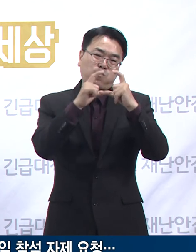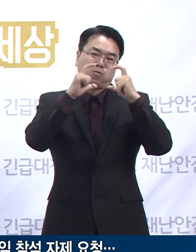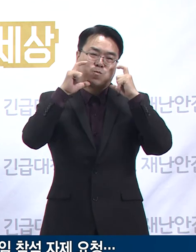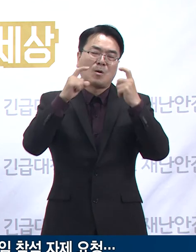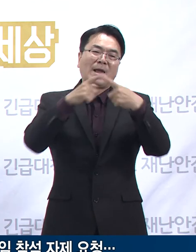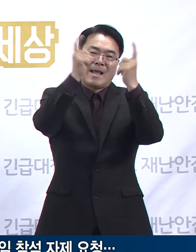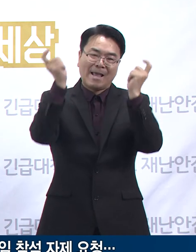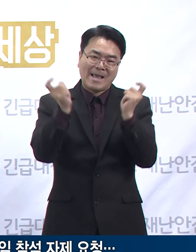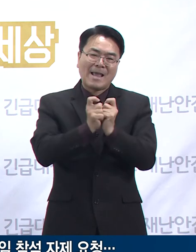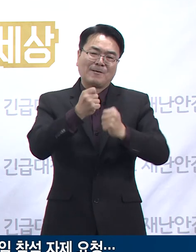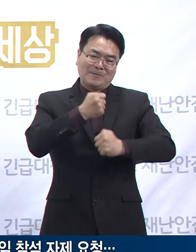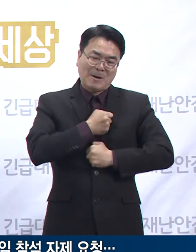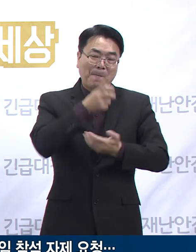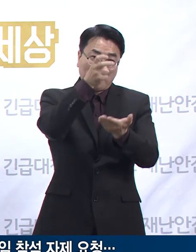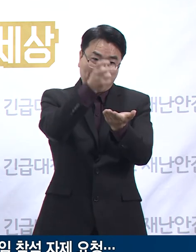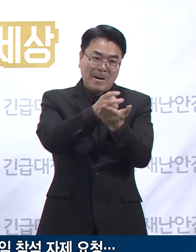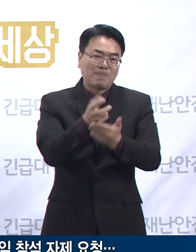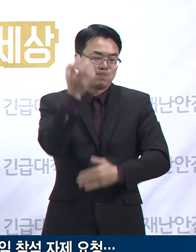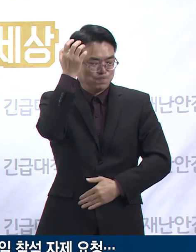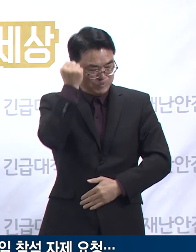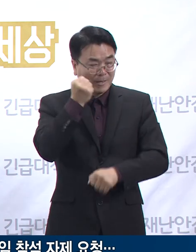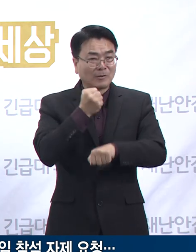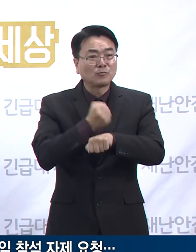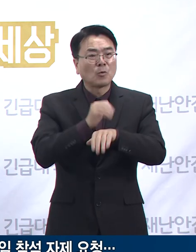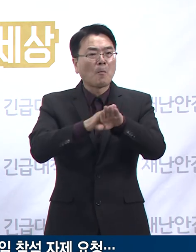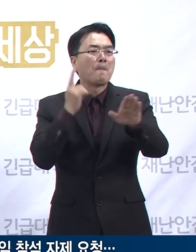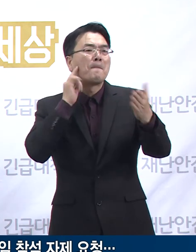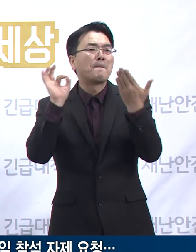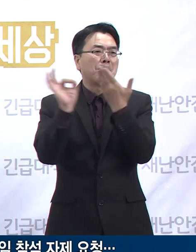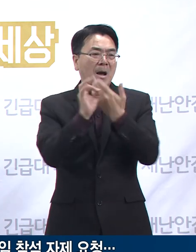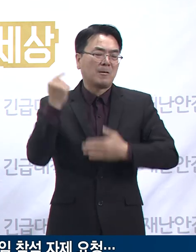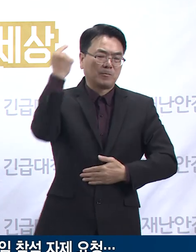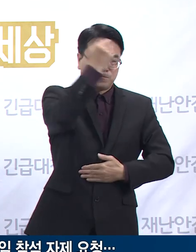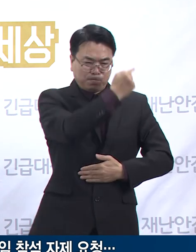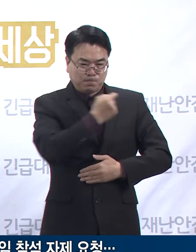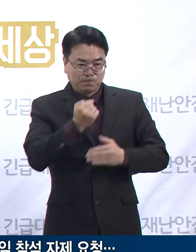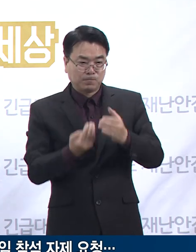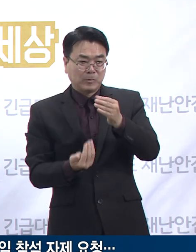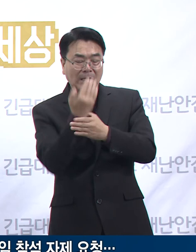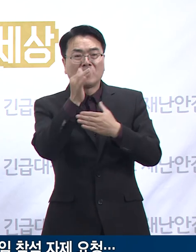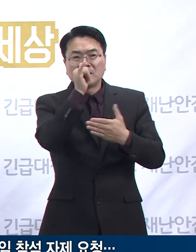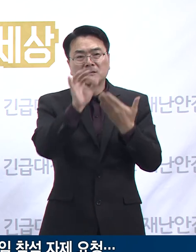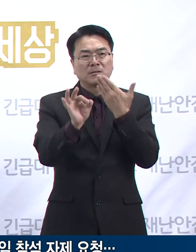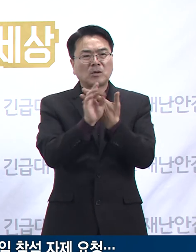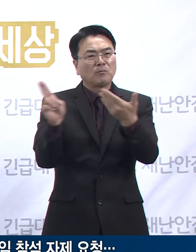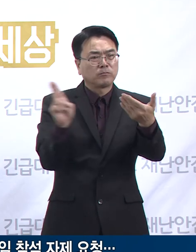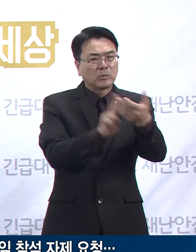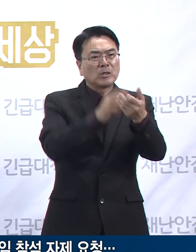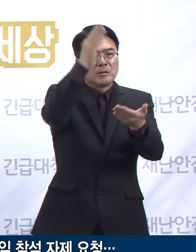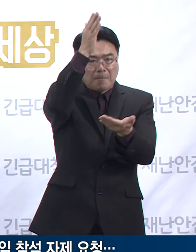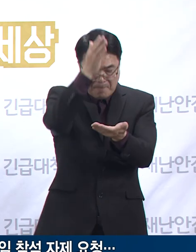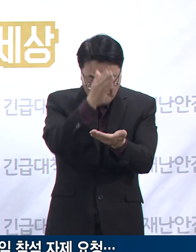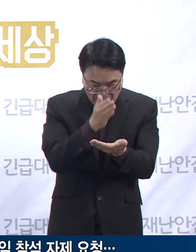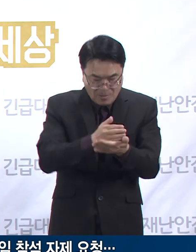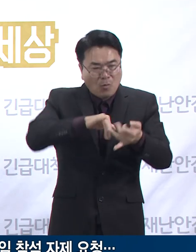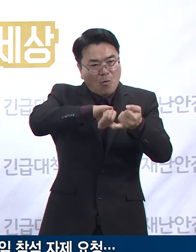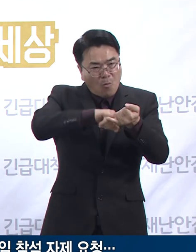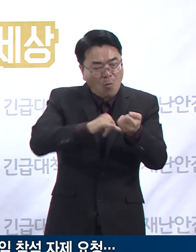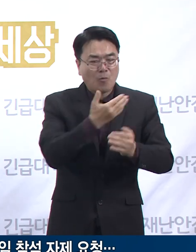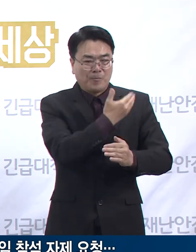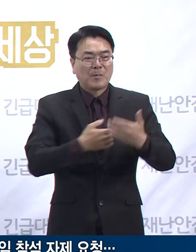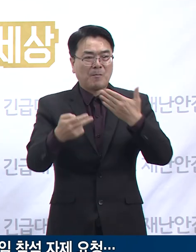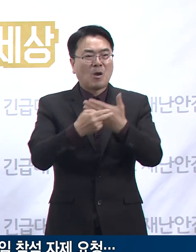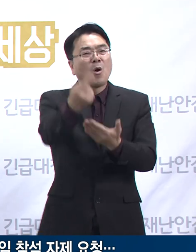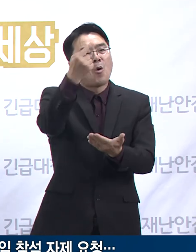방역수칙을 준수해 주시고 이후에 증상이 발열될 경우에는 숨기지 마시고 꼭 지역 보건소를 방문하여 검사를 받으시길 바라겠습니다.